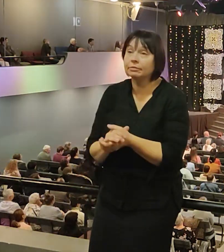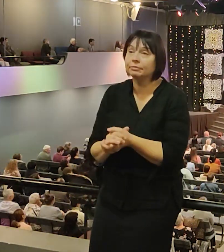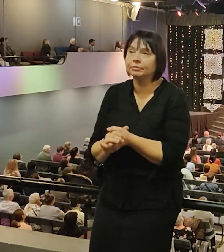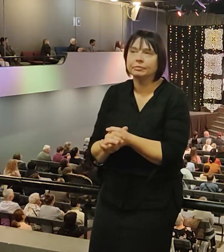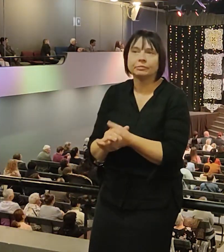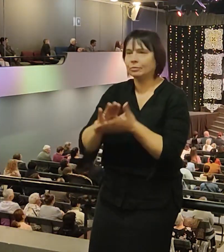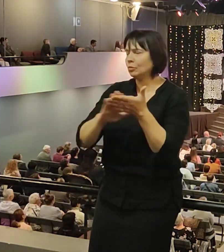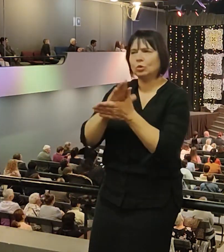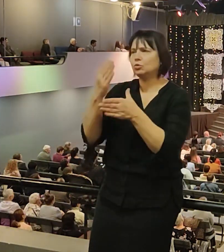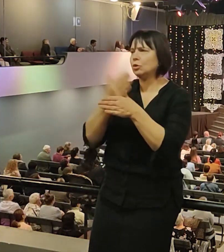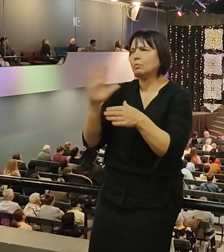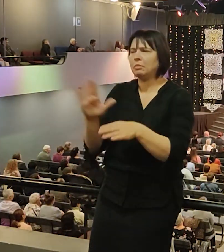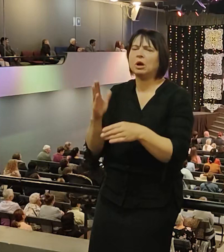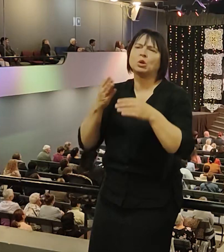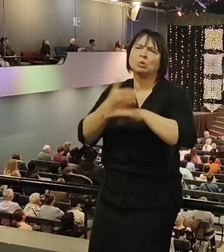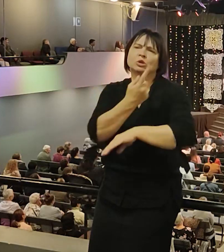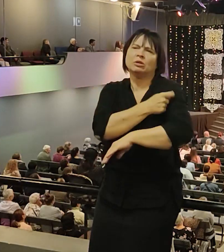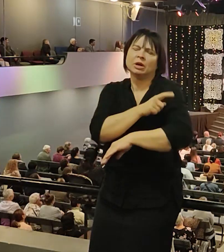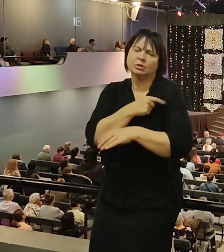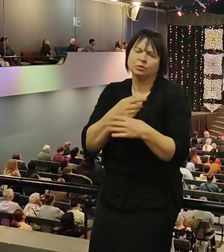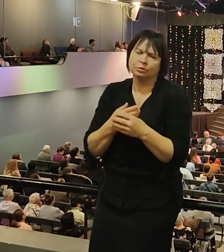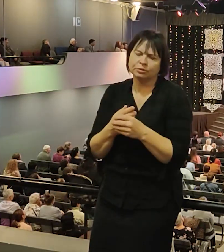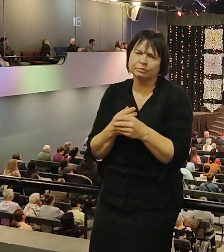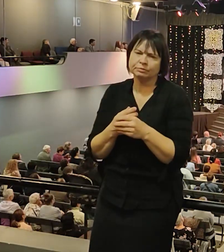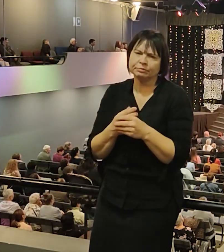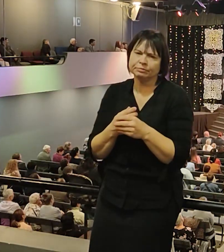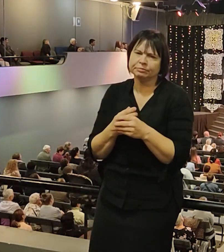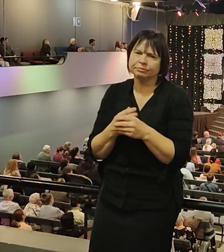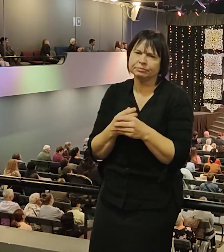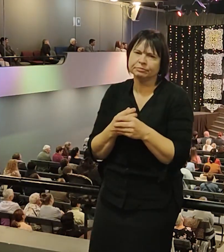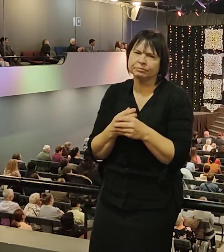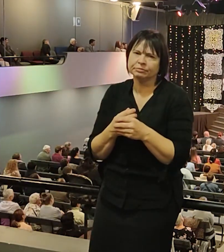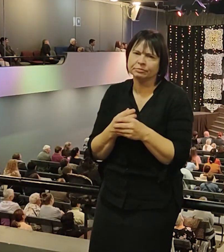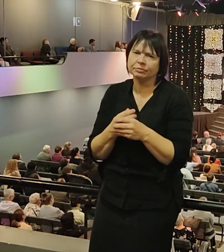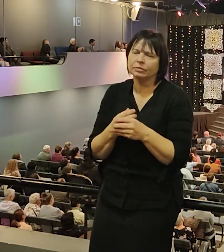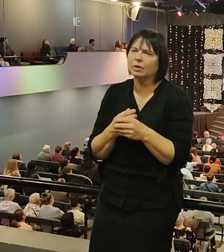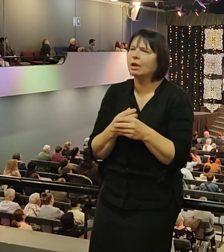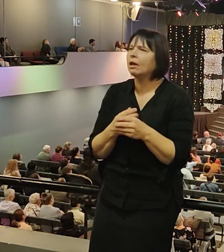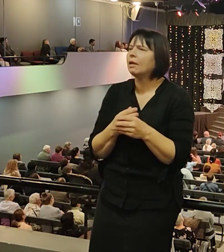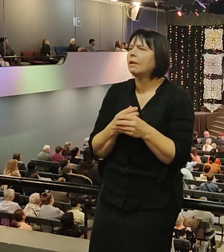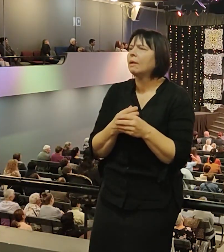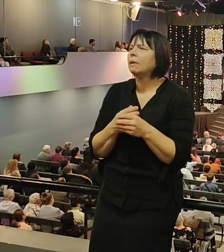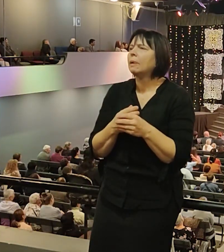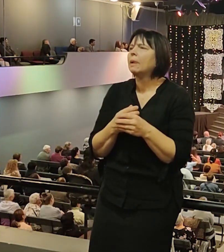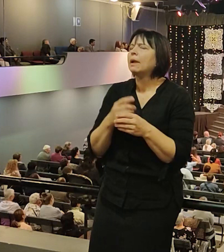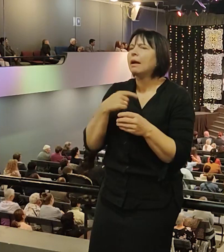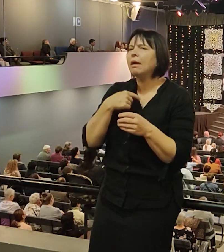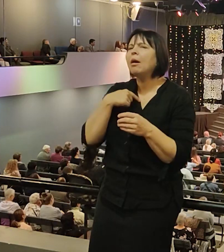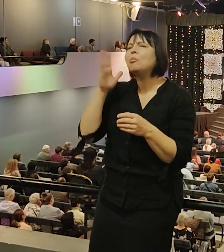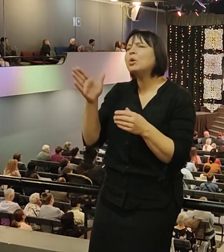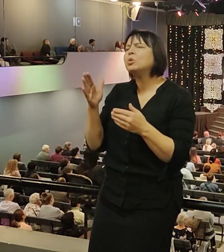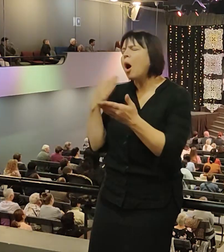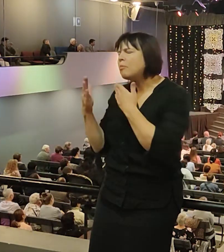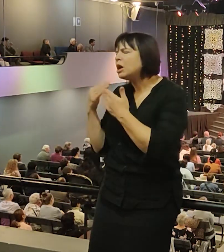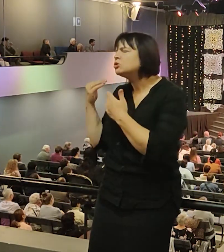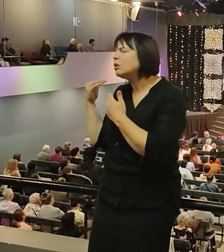Ничего не помогало. Пошел врачом, мне говорит, я буду обращаться с ними, как с моим собственным отцом. А я спросил его, а